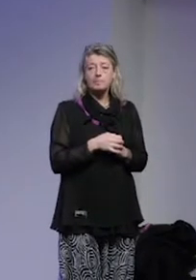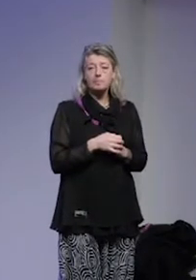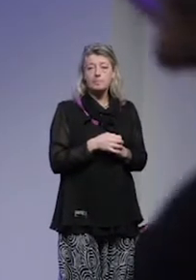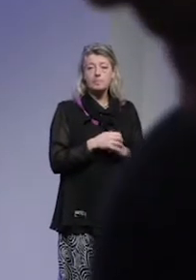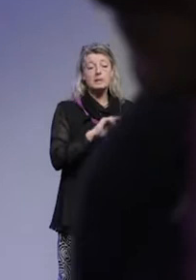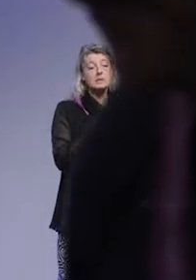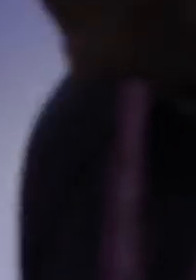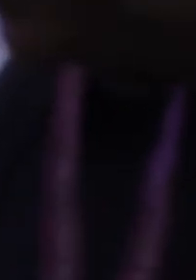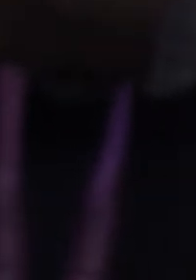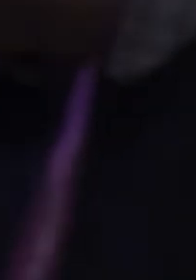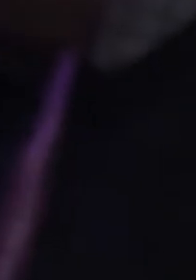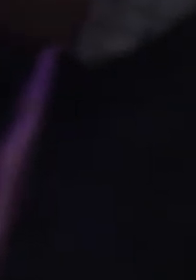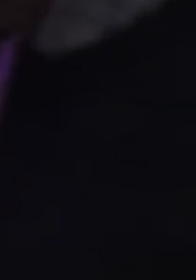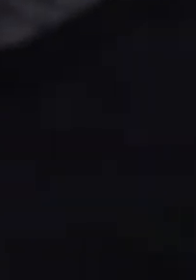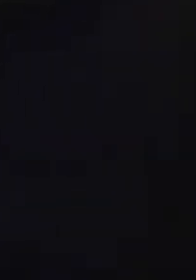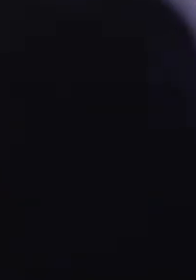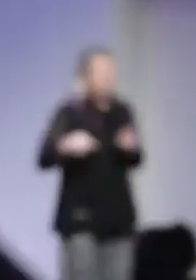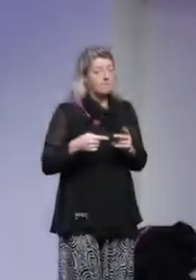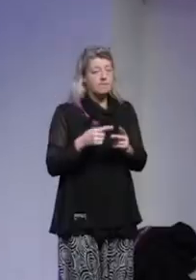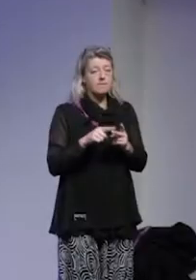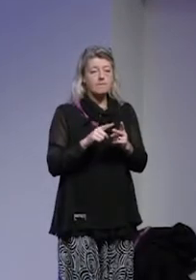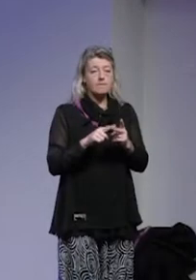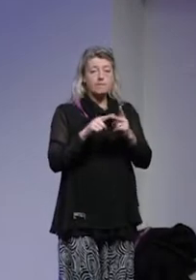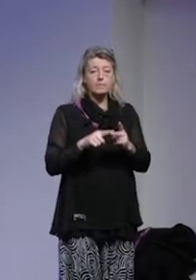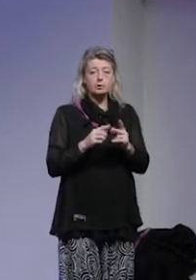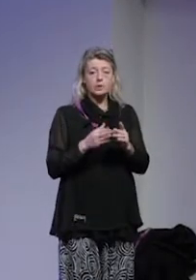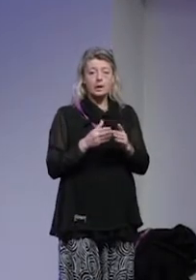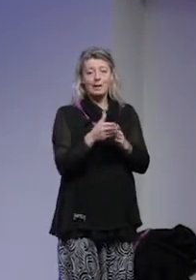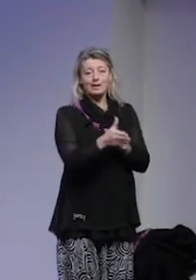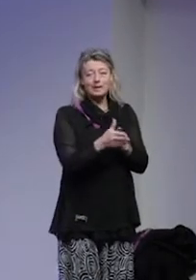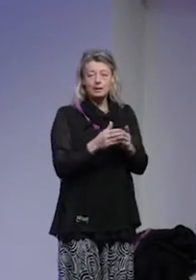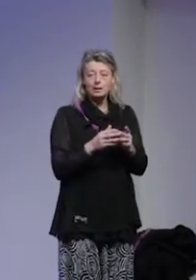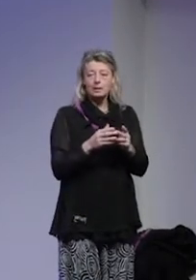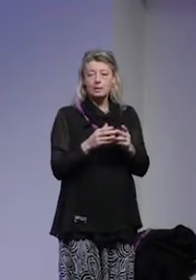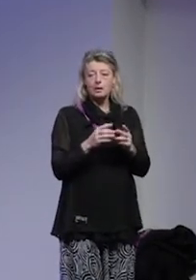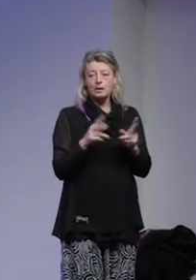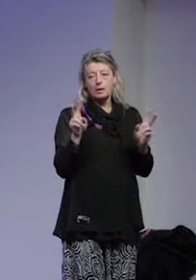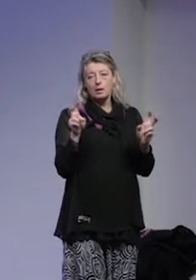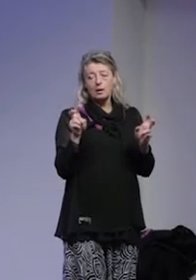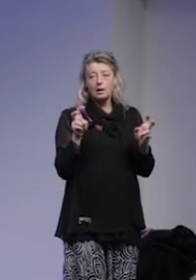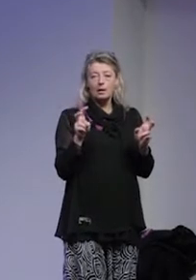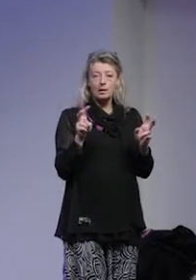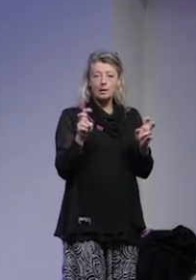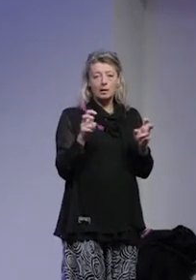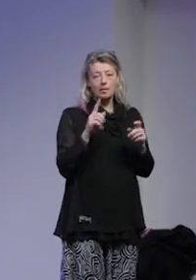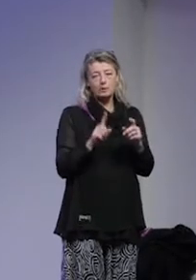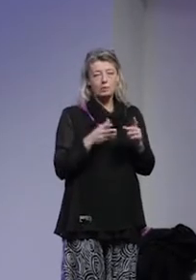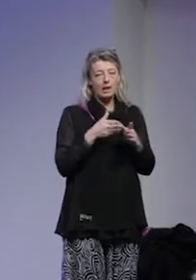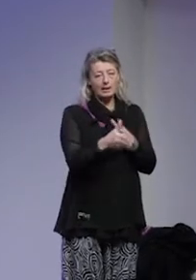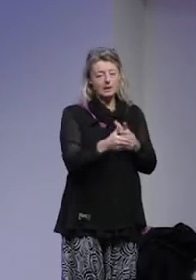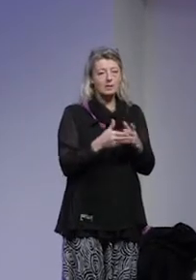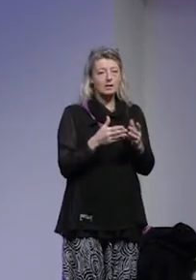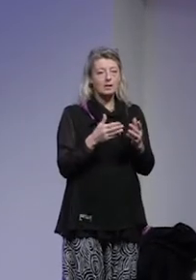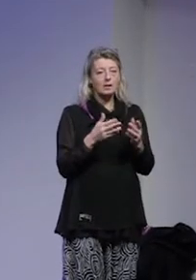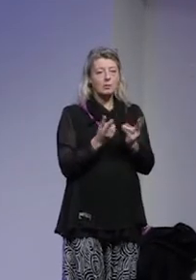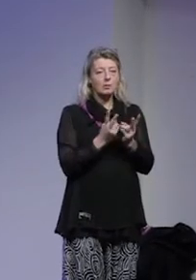Vidare så ser vi att det finns krav på första linjen. Och första linjen ska man sätta inom situationstecken,